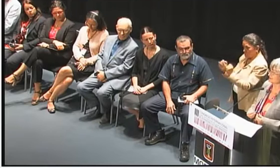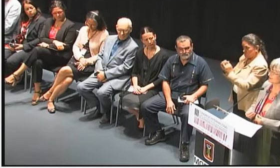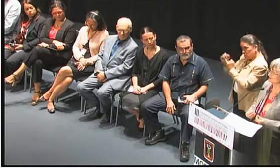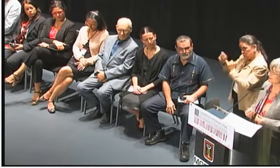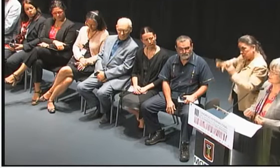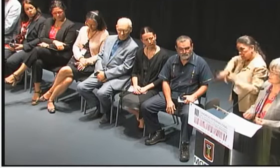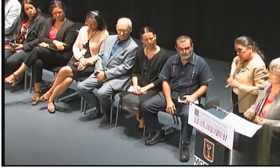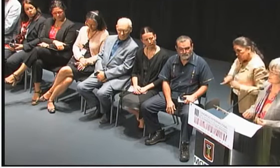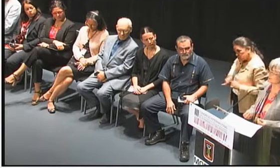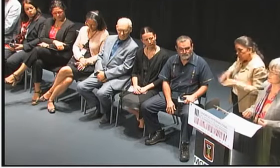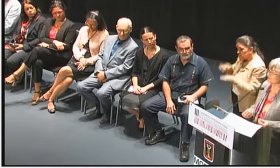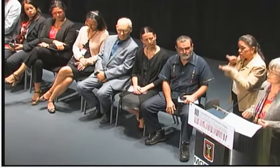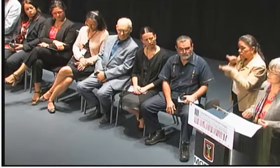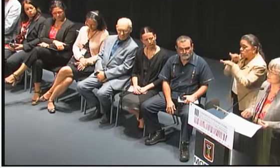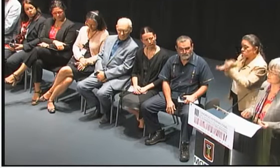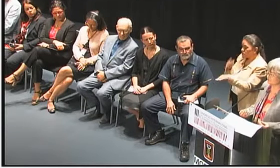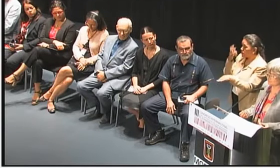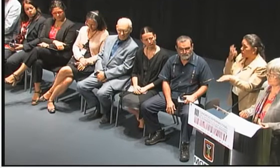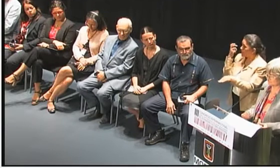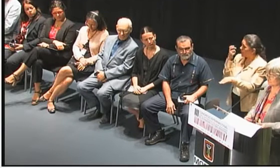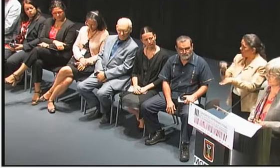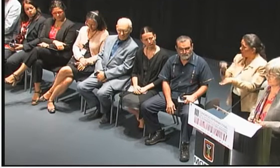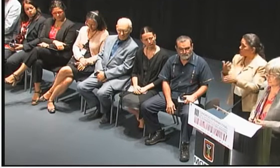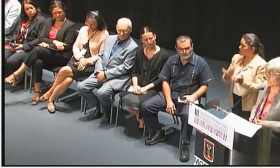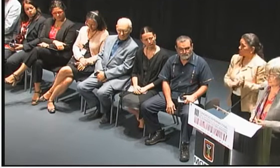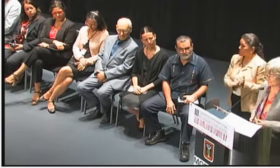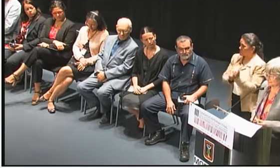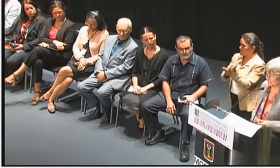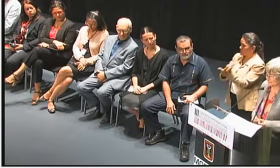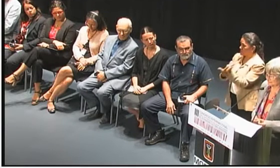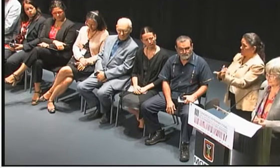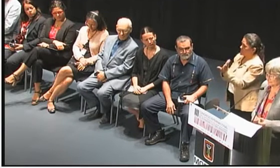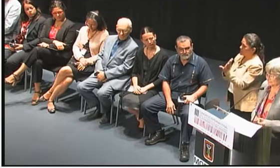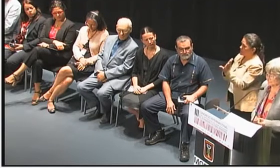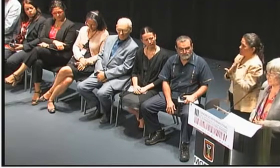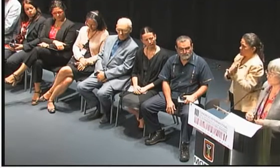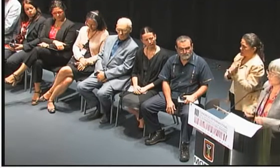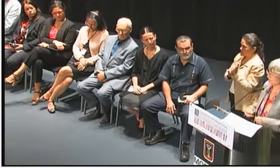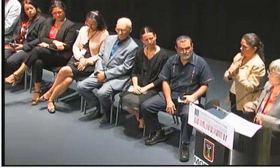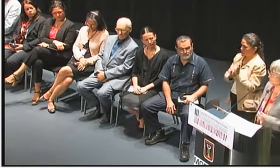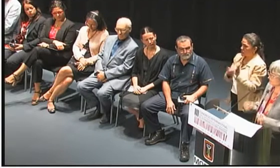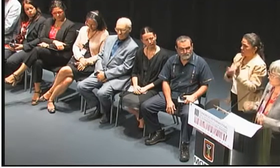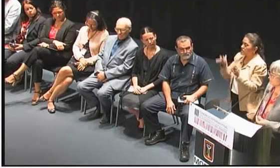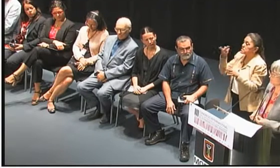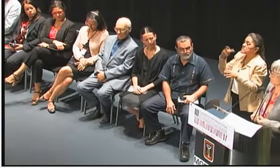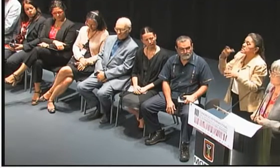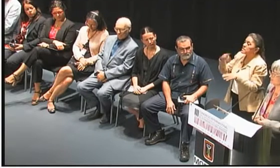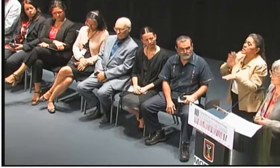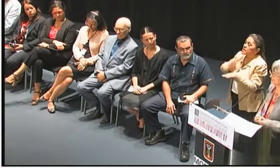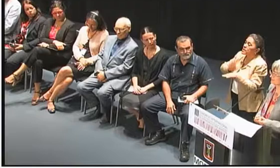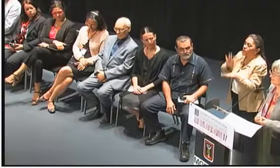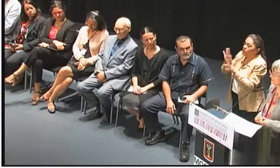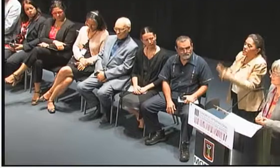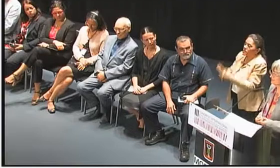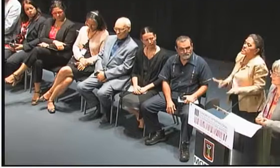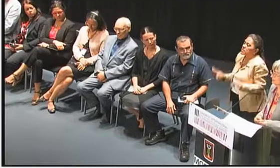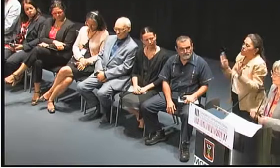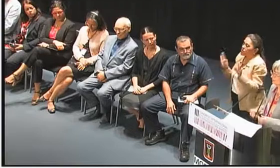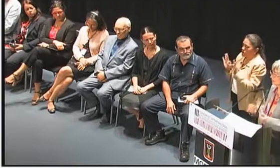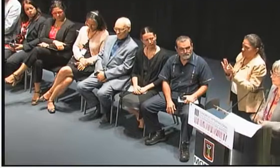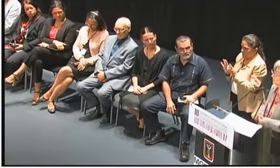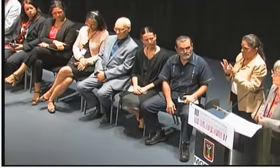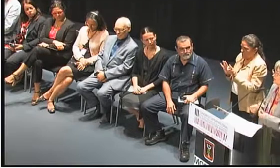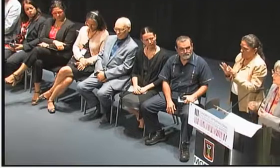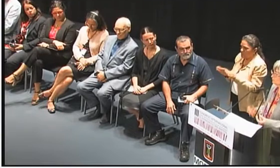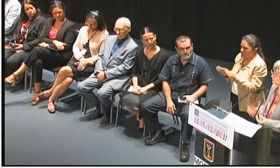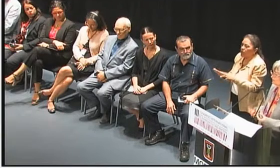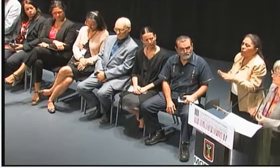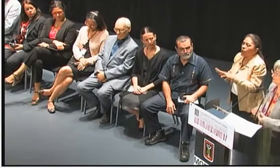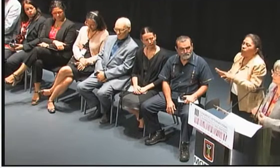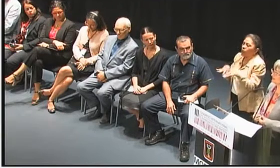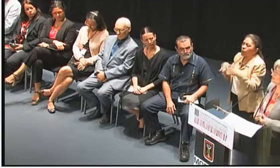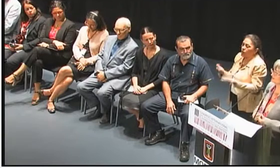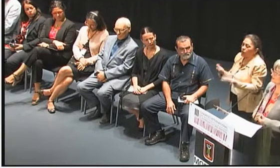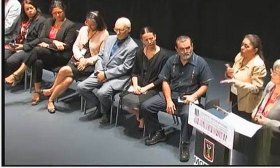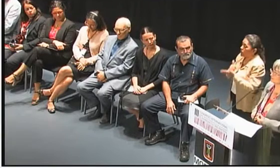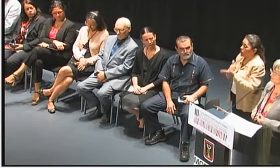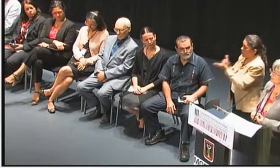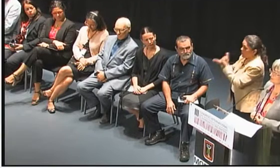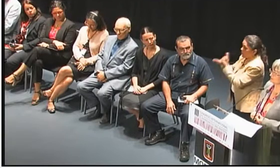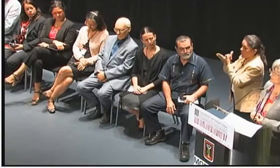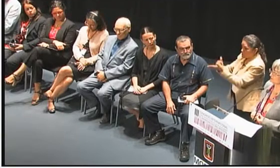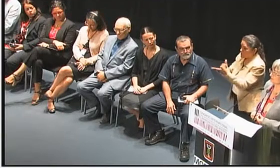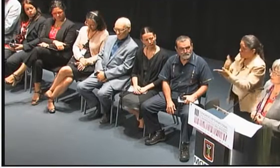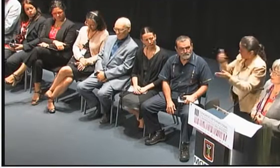acerca de estas manifestaciones? Pero lo que es más importante, ¿cómo ayudan las